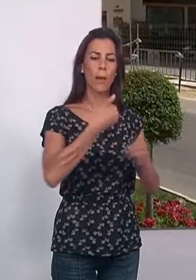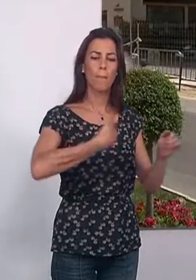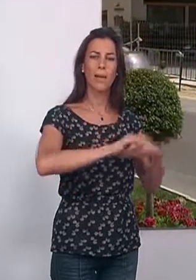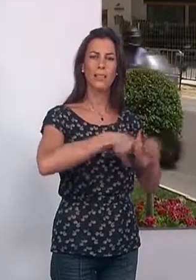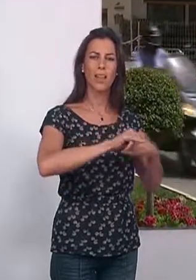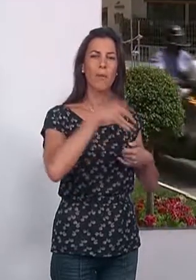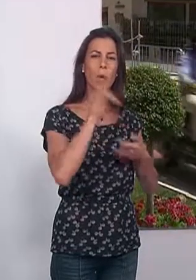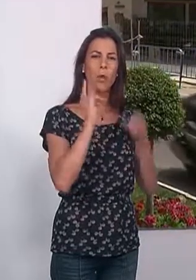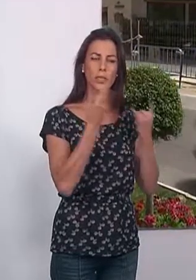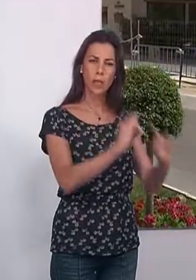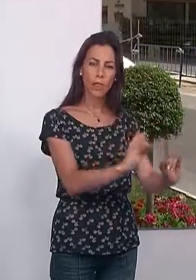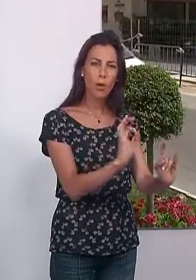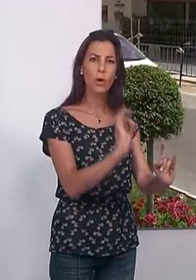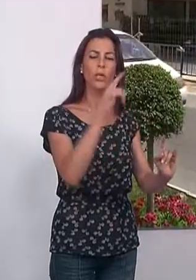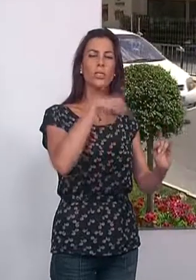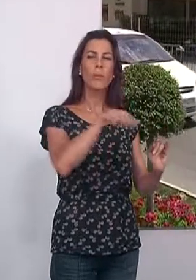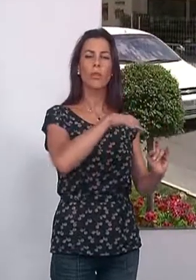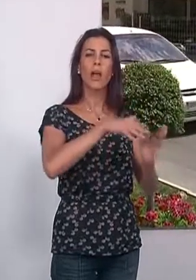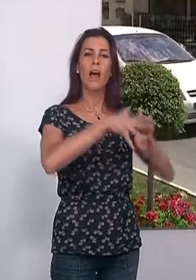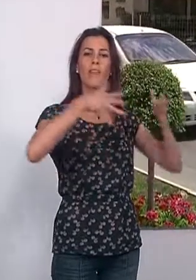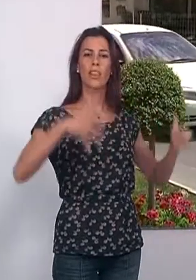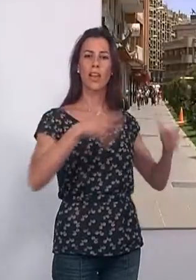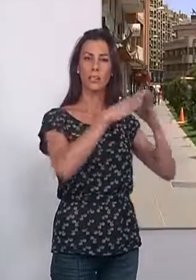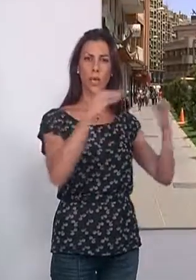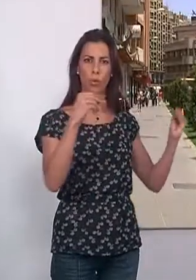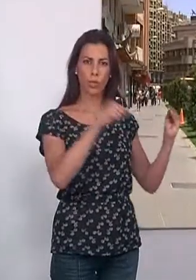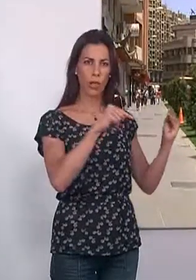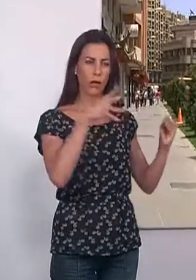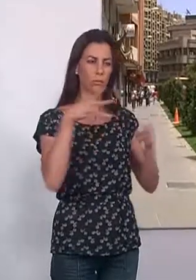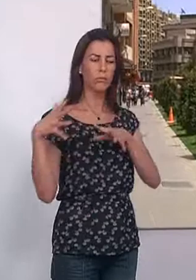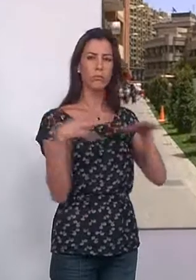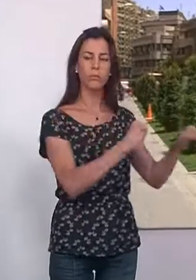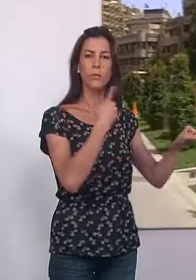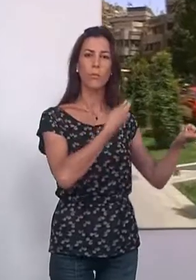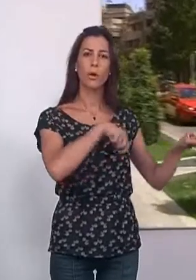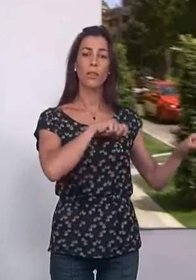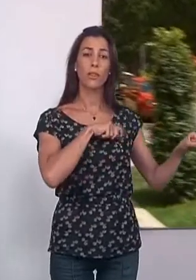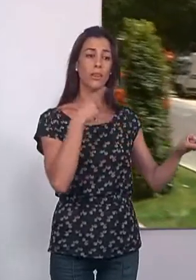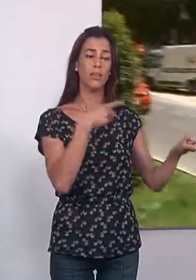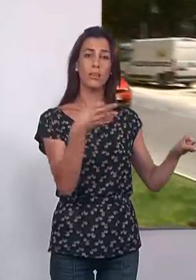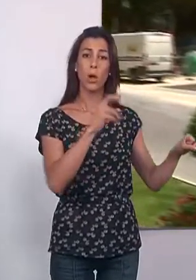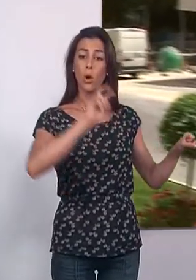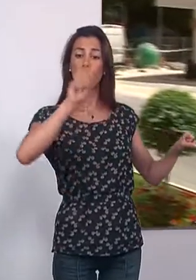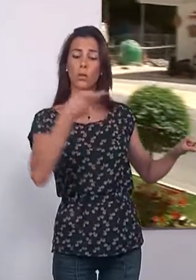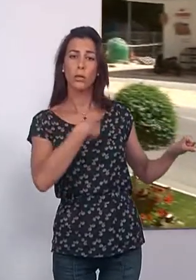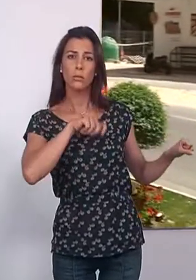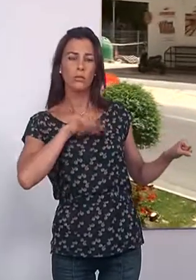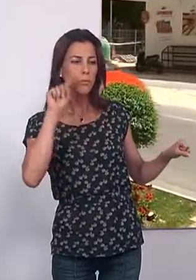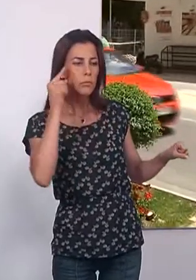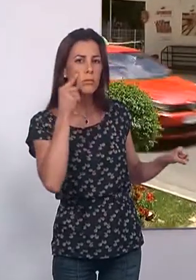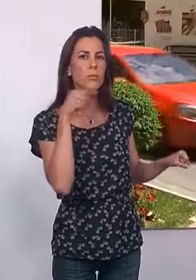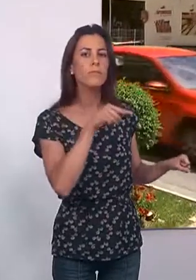patada a la vegetación ornamental de la avenida de Andalucía. La rápida intervención policial permitió que otra patrulla